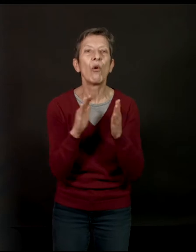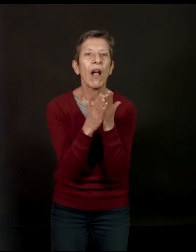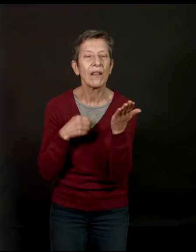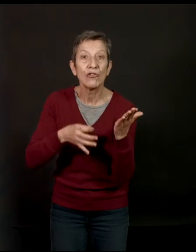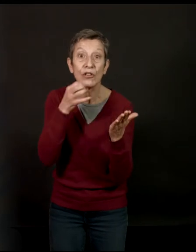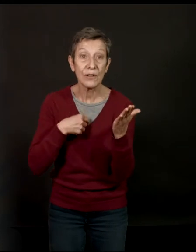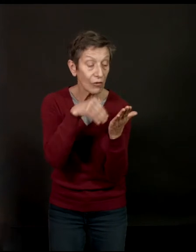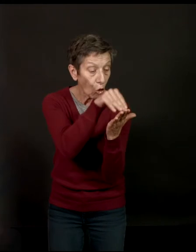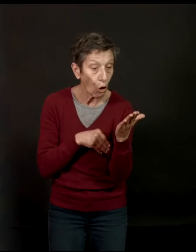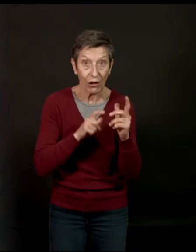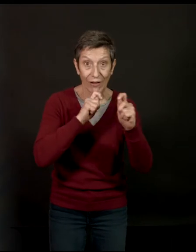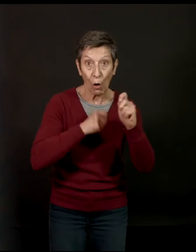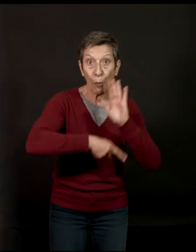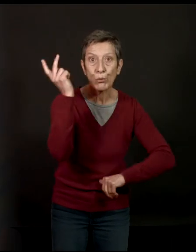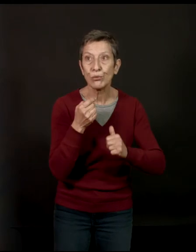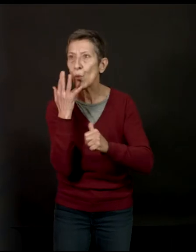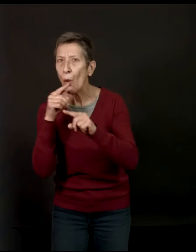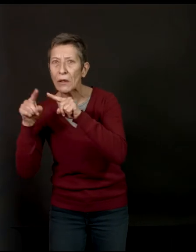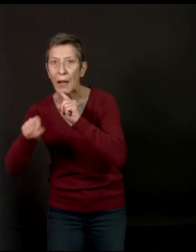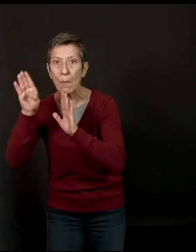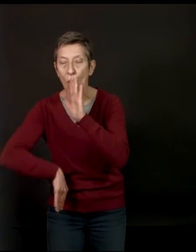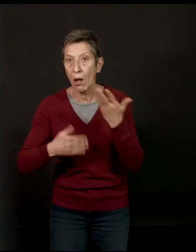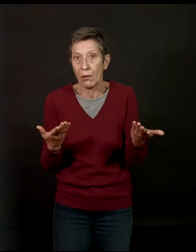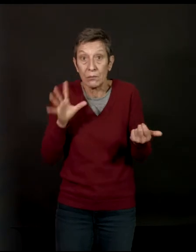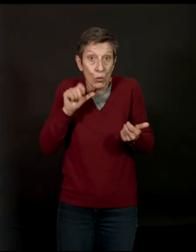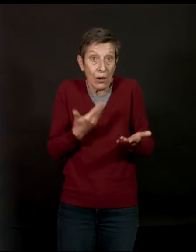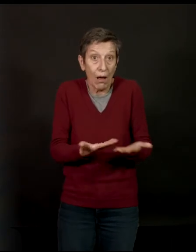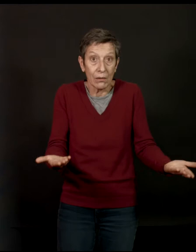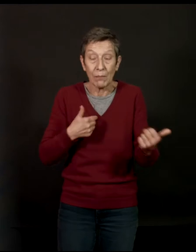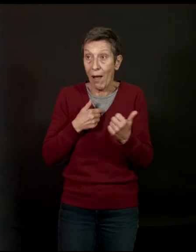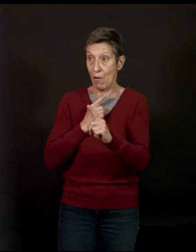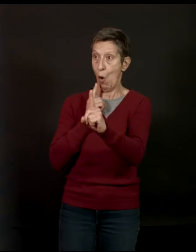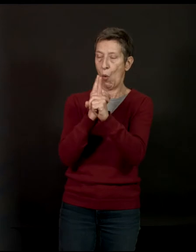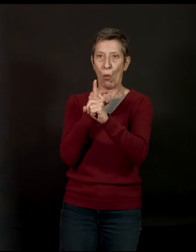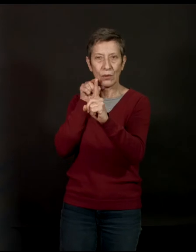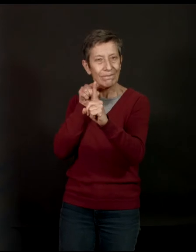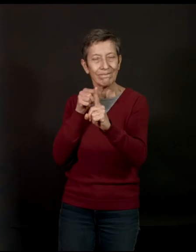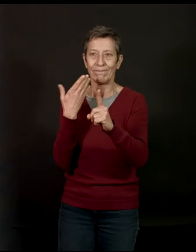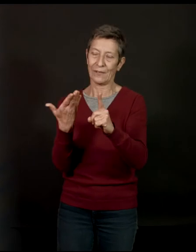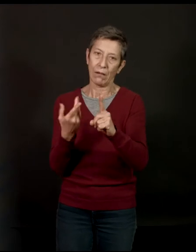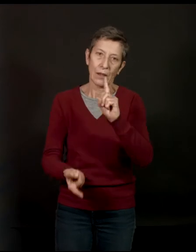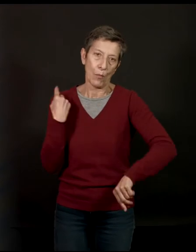couleur de papier, c'est sûr que c'est parce que la rencontre pour moi fait beaucoup. Dans un reportage,